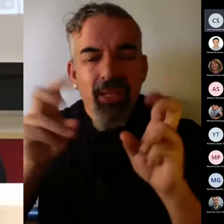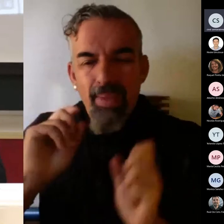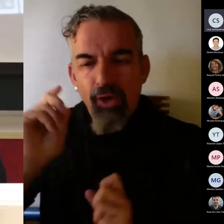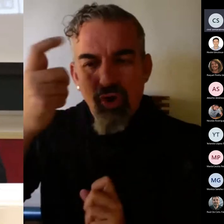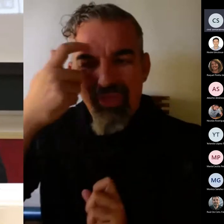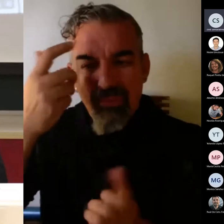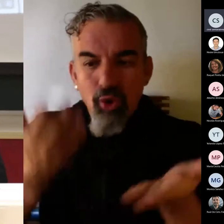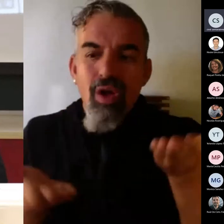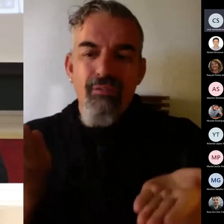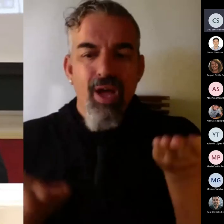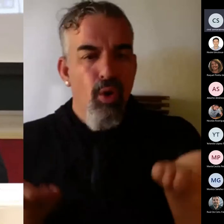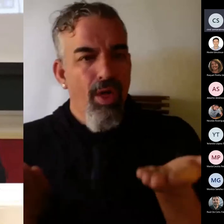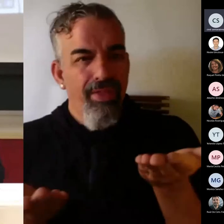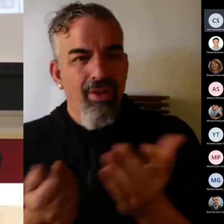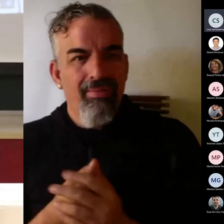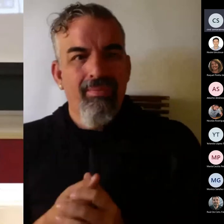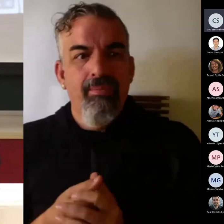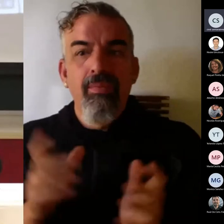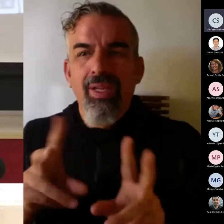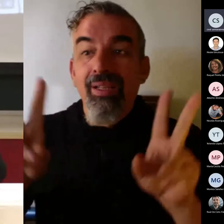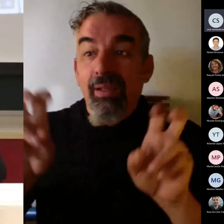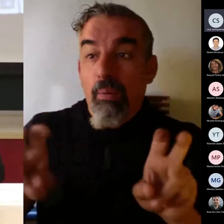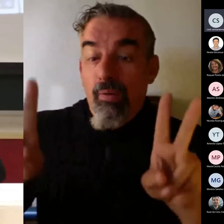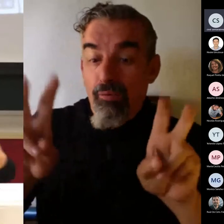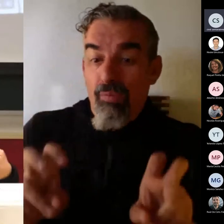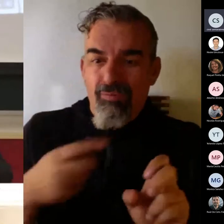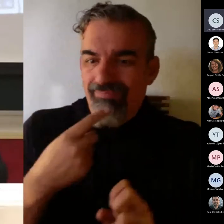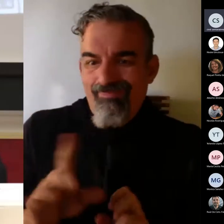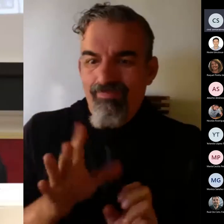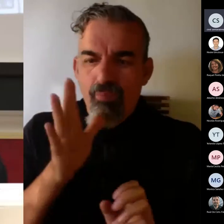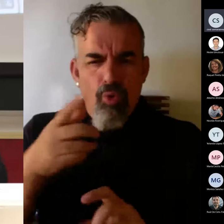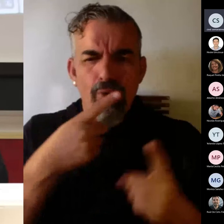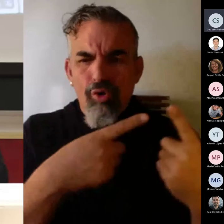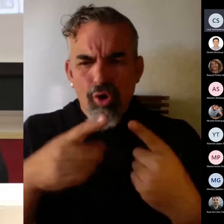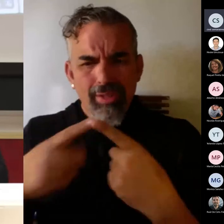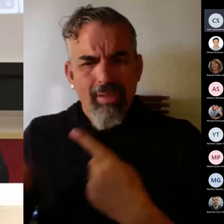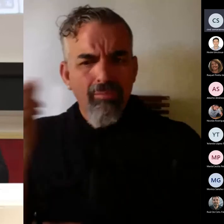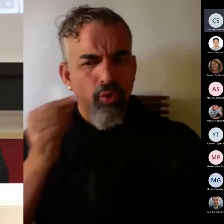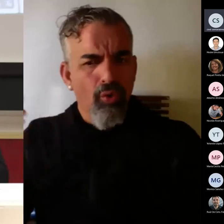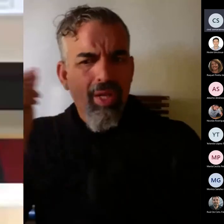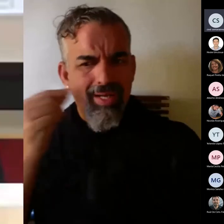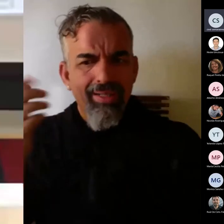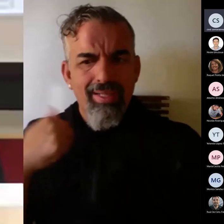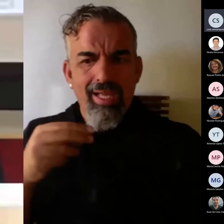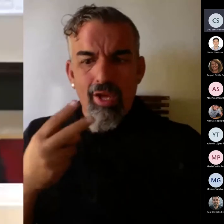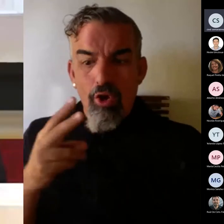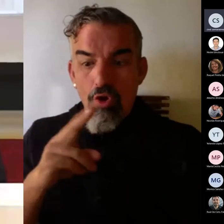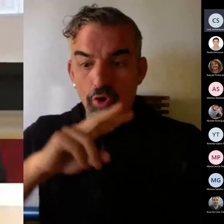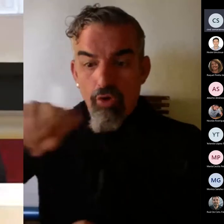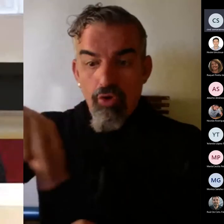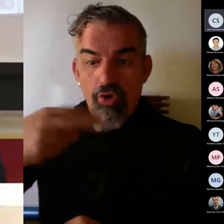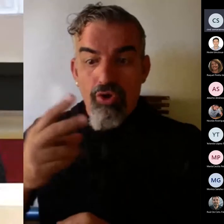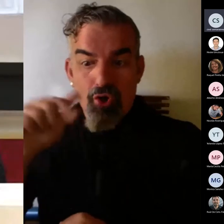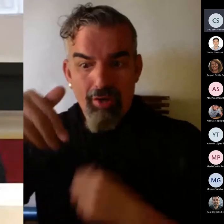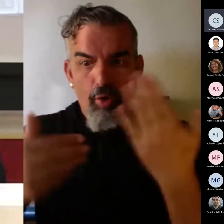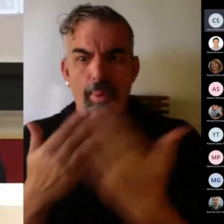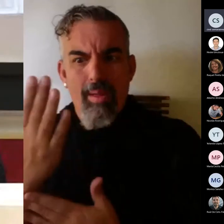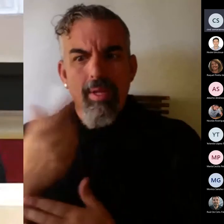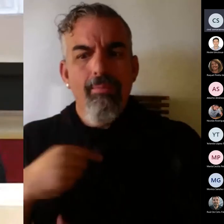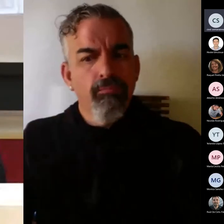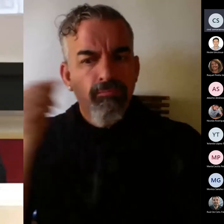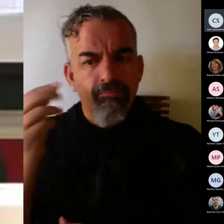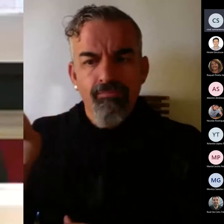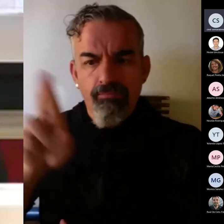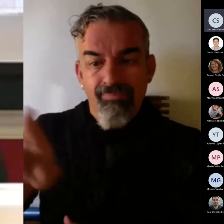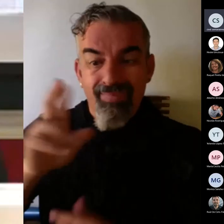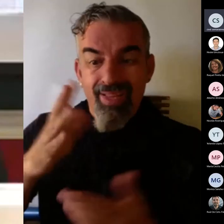evaluación. Y no digo nada nuevo porque son cosas que he oído ya a lo largo de las dos horas que llevamos esta mañana. La evaluación,